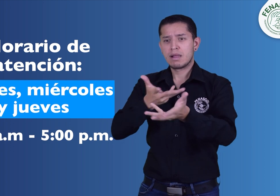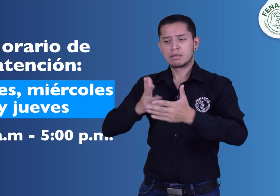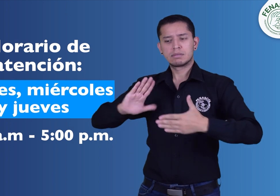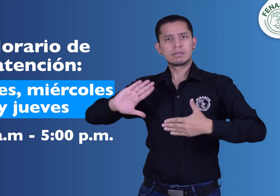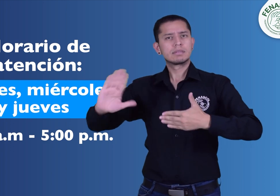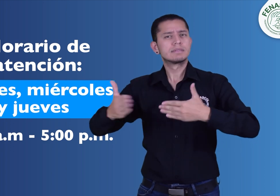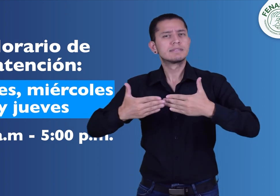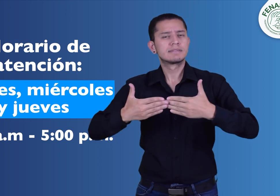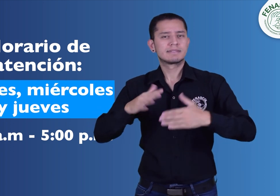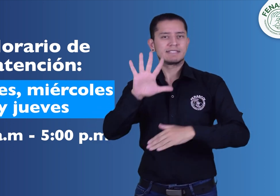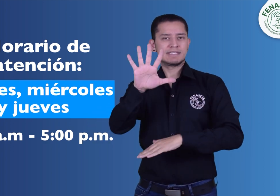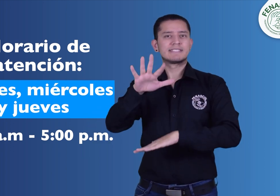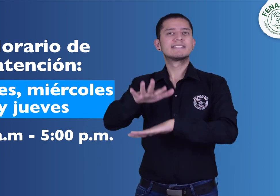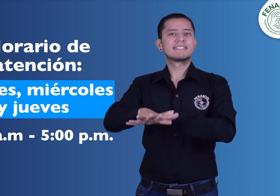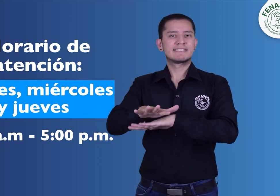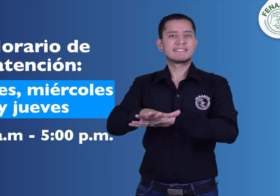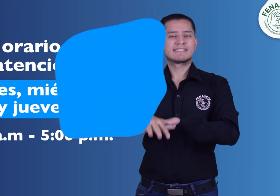videollamada o notas de voz.